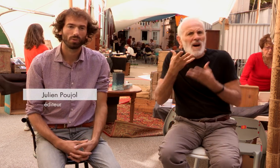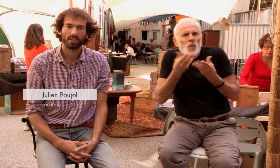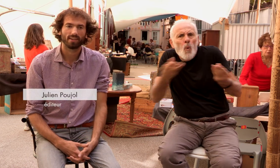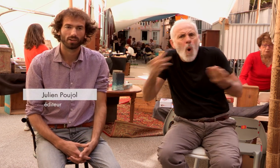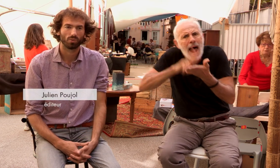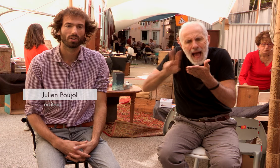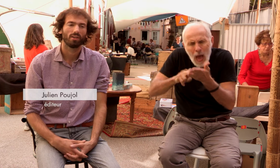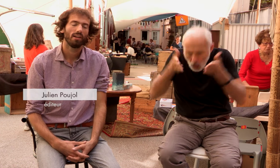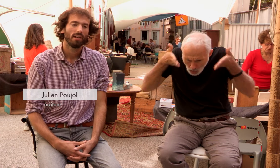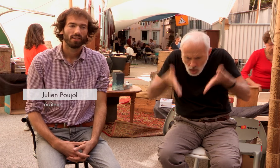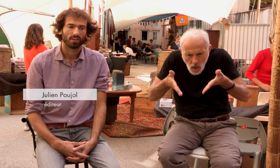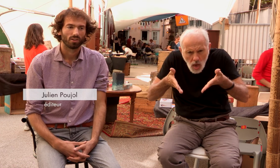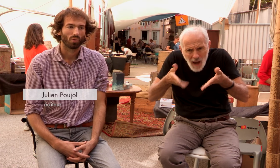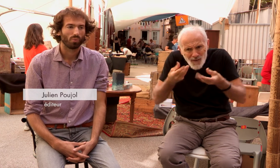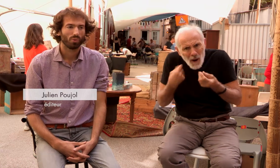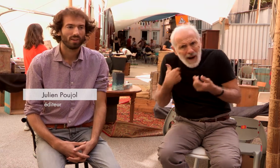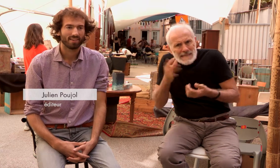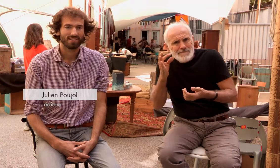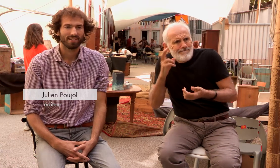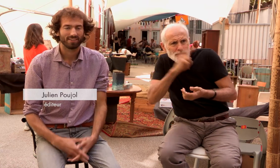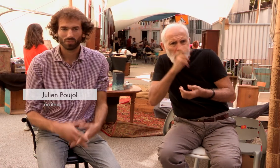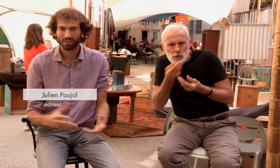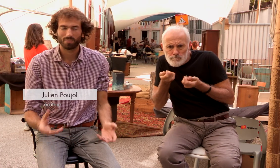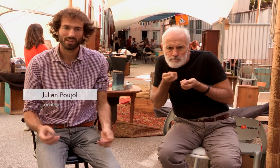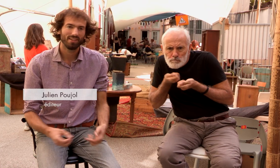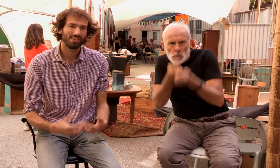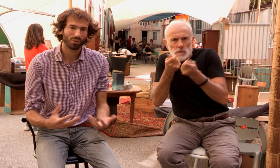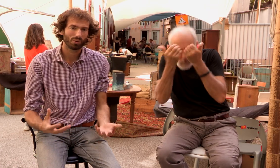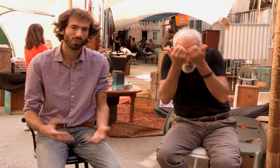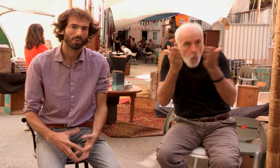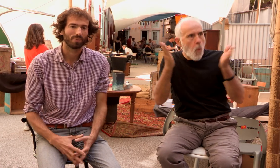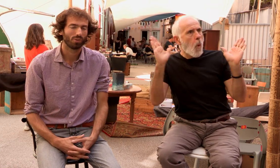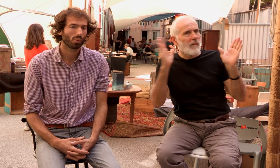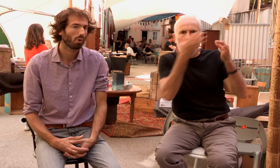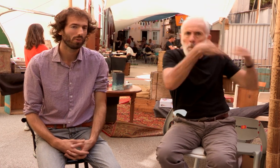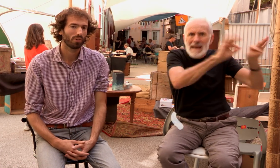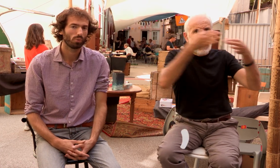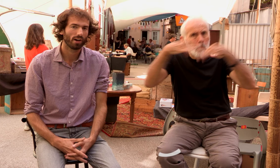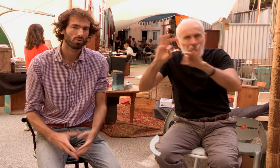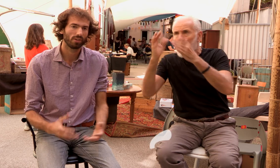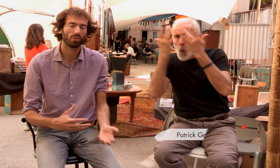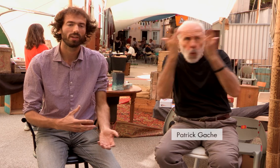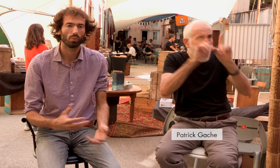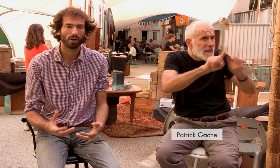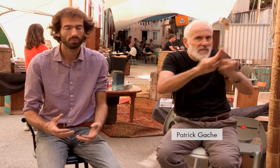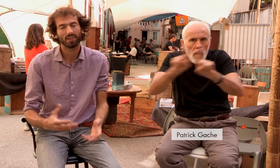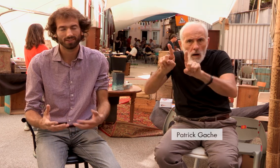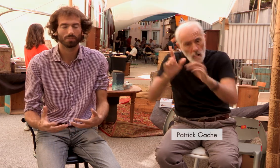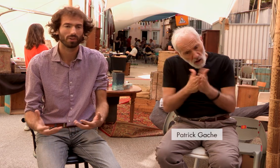de la littérature. On veut les inciter à découvrir des pays, des cultures. On propose des ouvrages, essentiellement